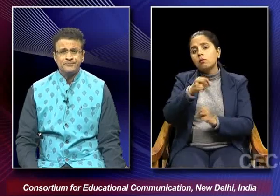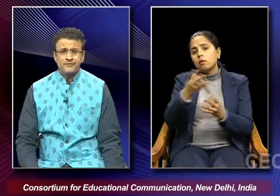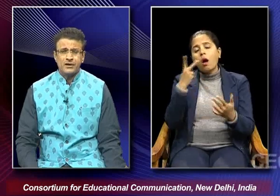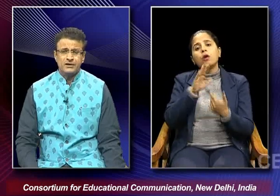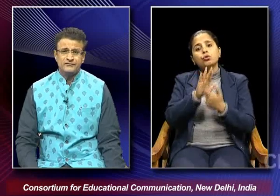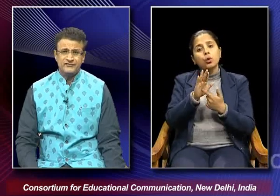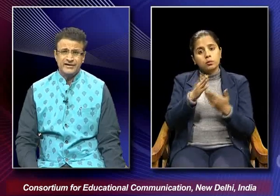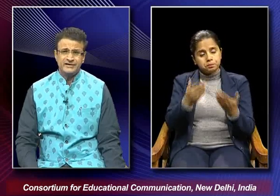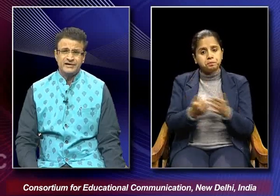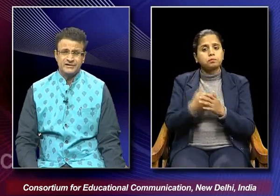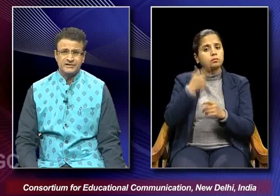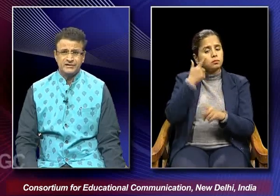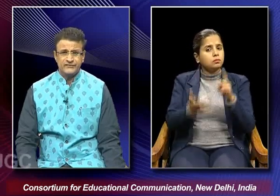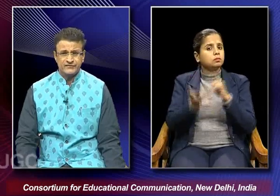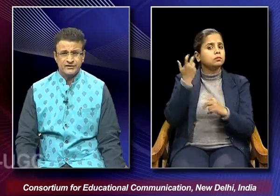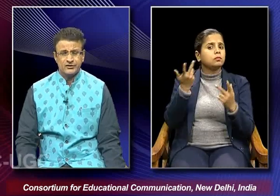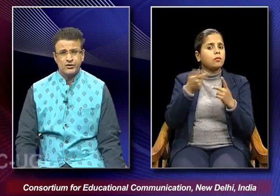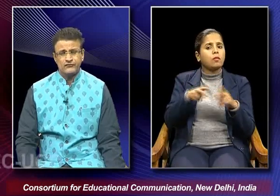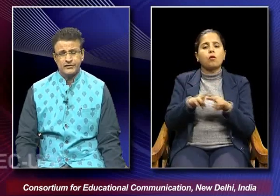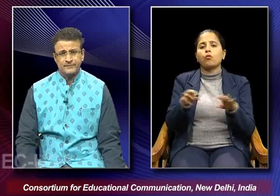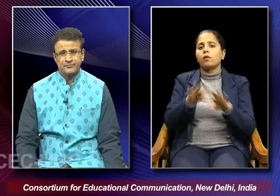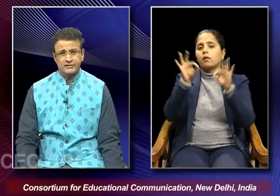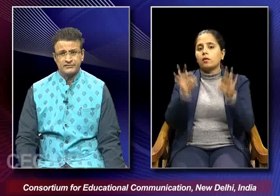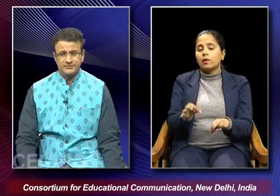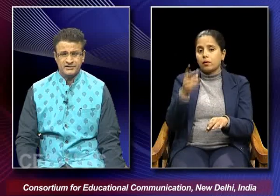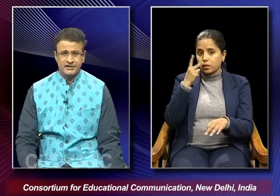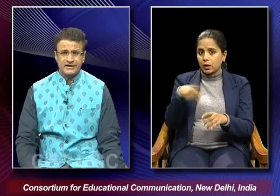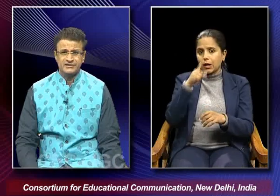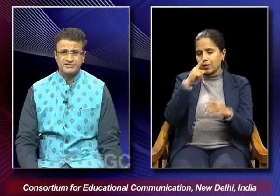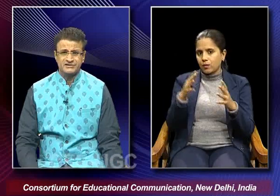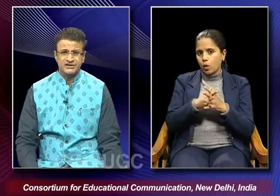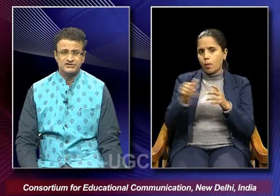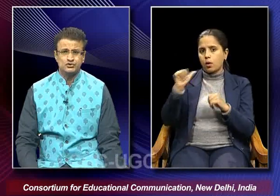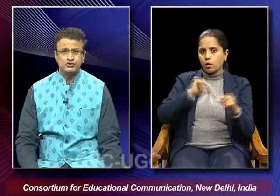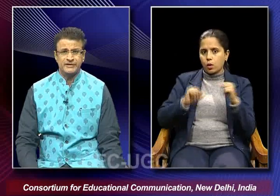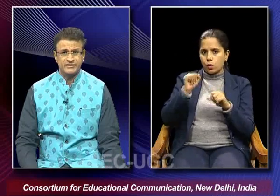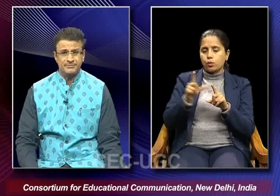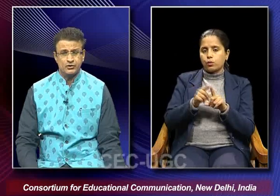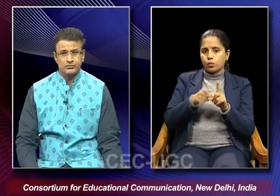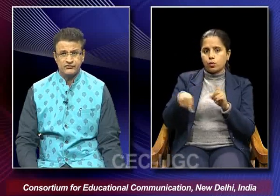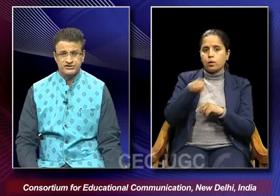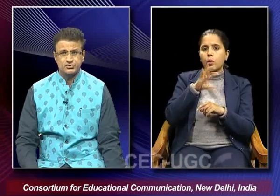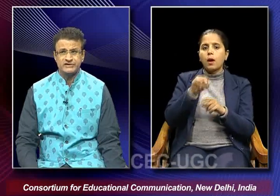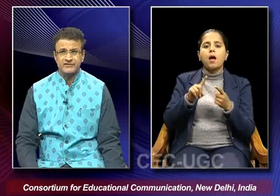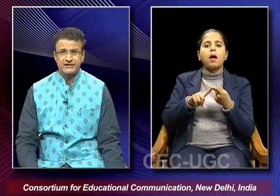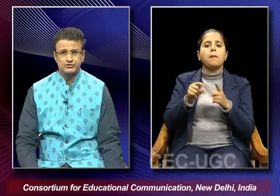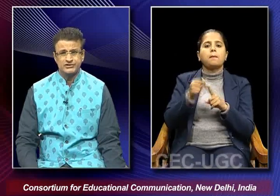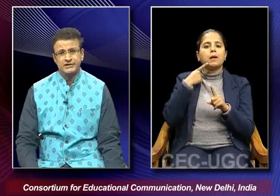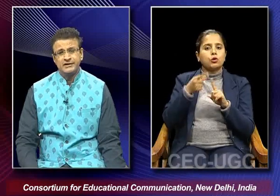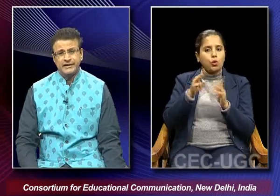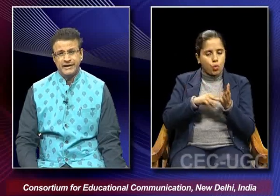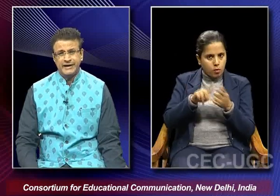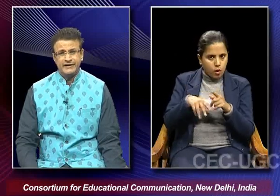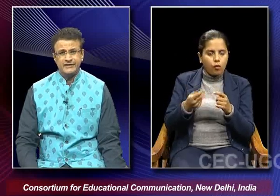we find that in the framework of the women characters they are shown to be an epitome of virtues and values